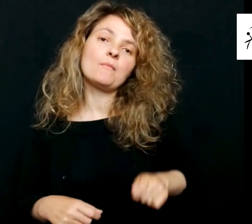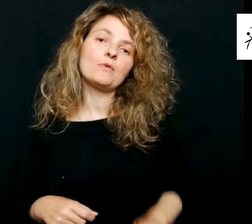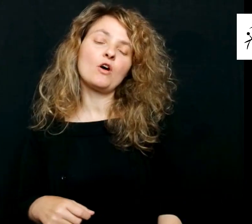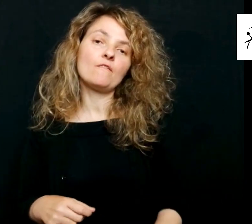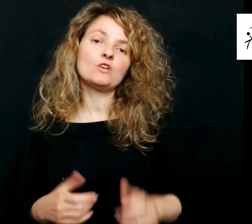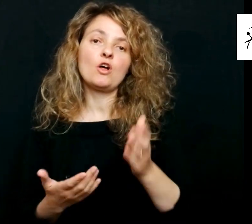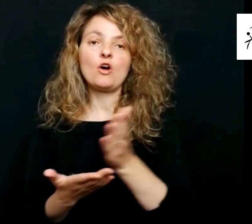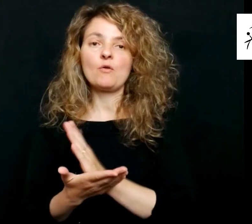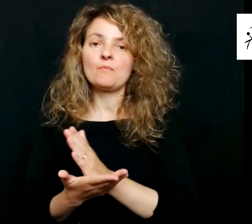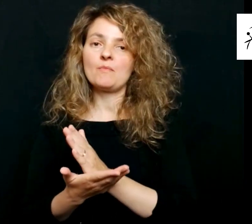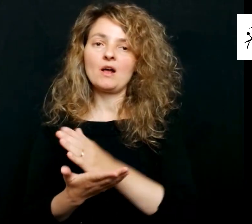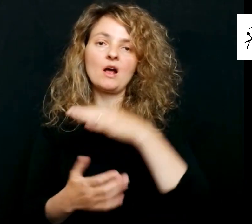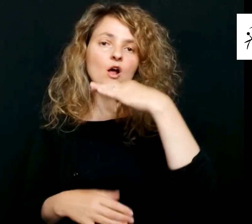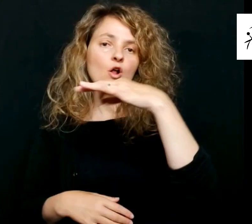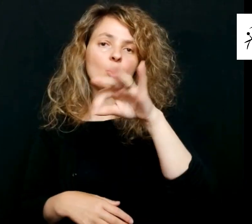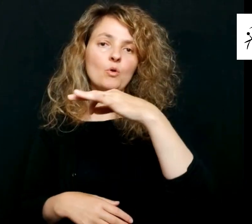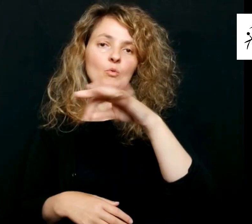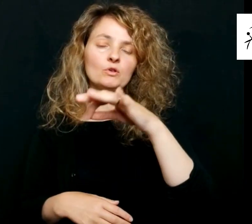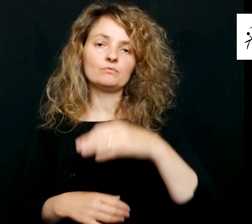proveer un profesional de la mediación.